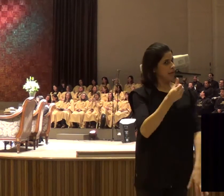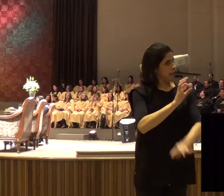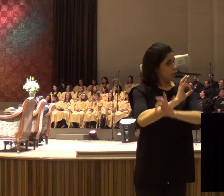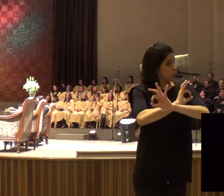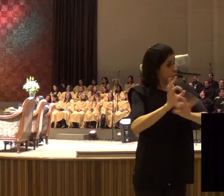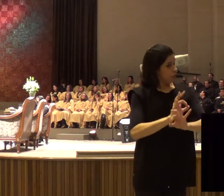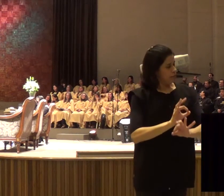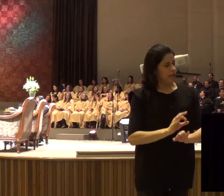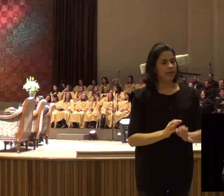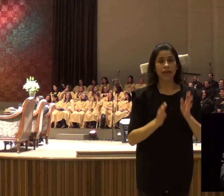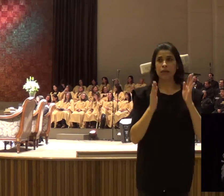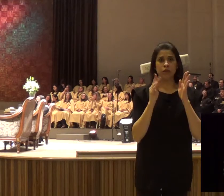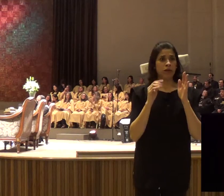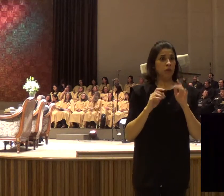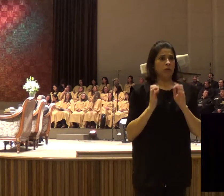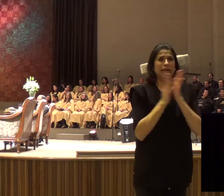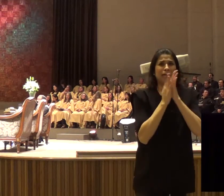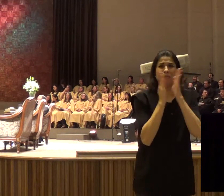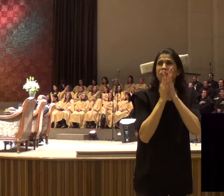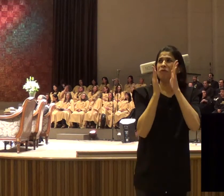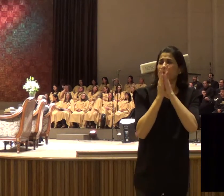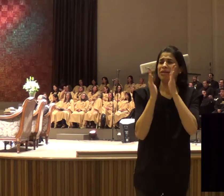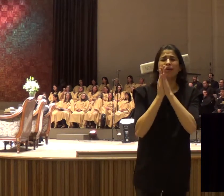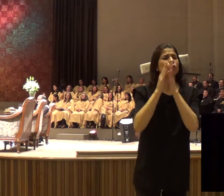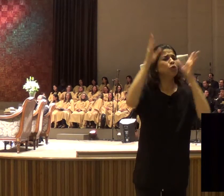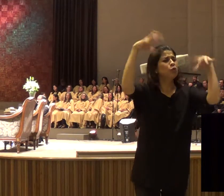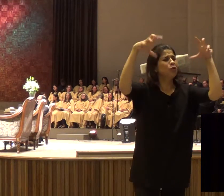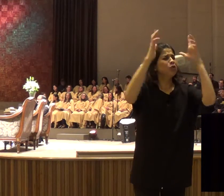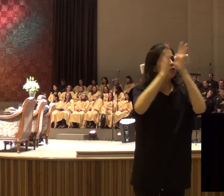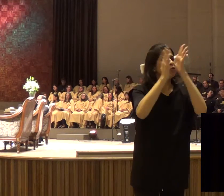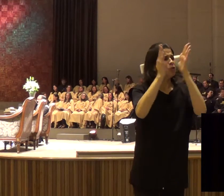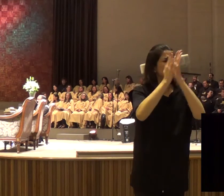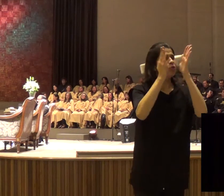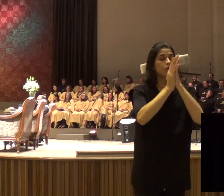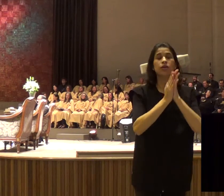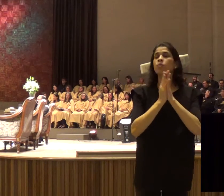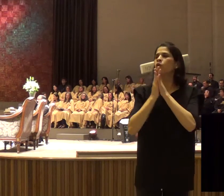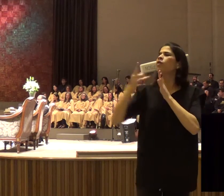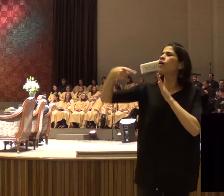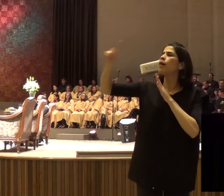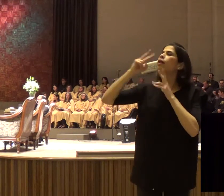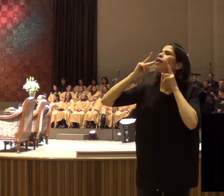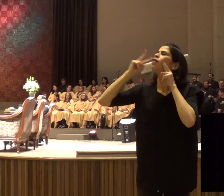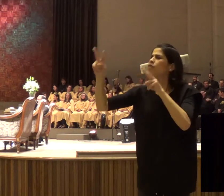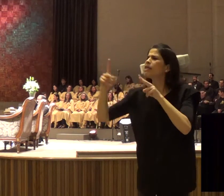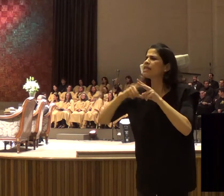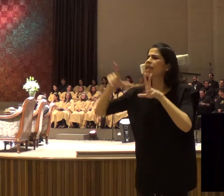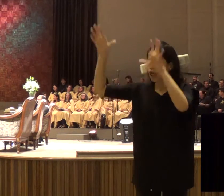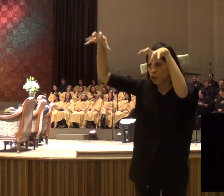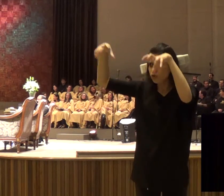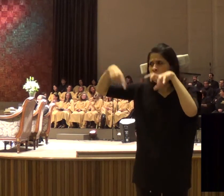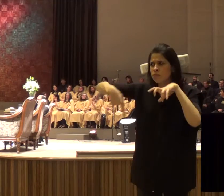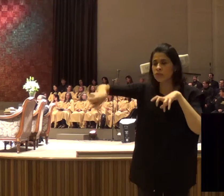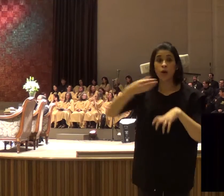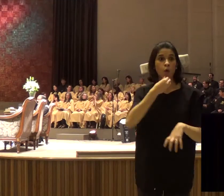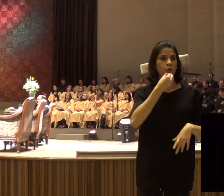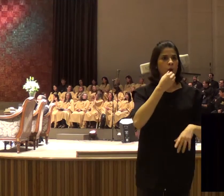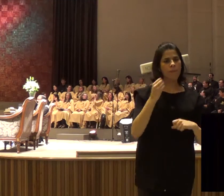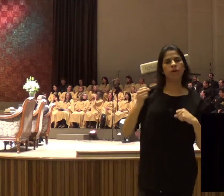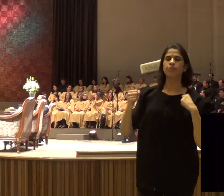na sétima vez, aquele homem volta dizendo assim, olha, tem uma pequenina nuvem, lá longe, do tamanho de um punho, de